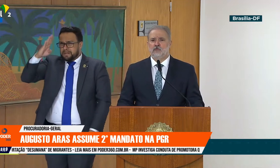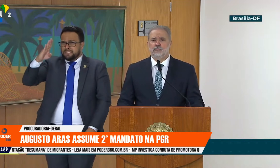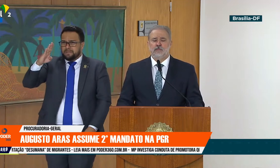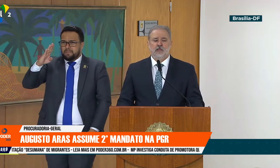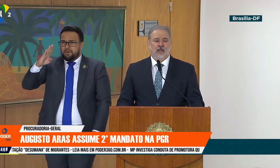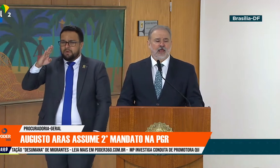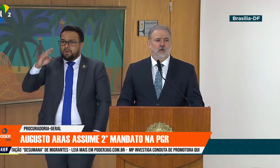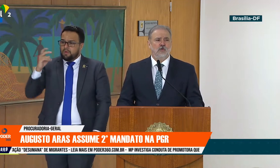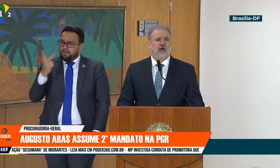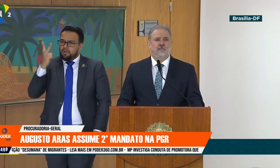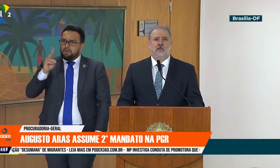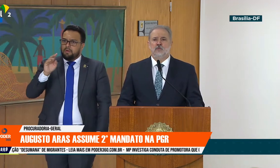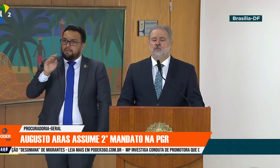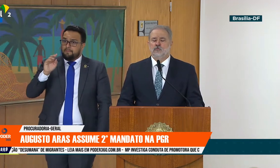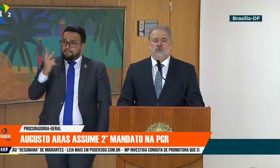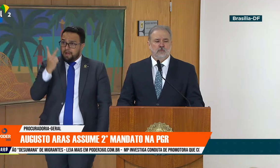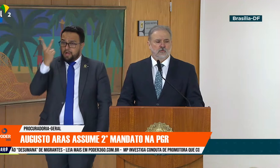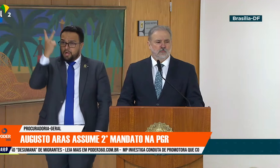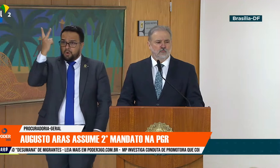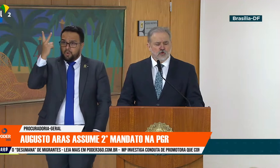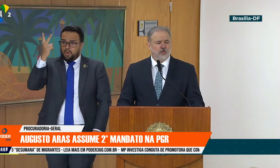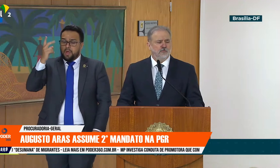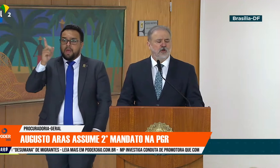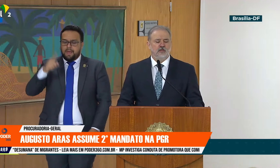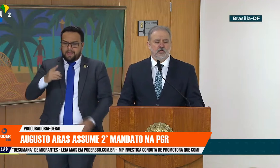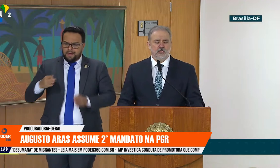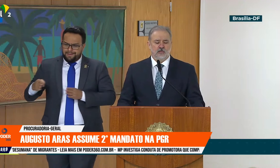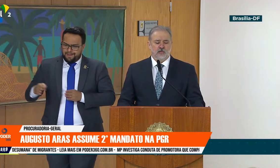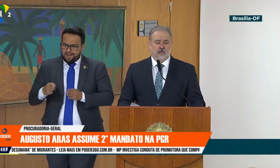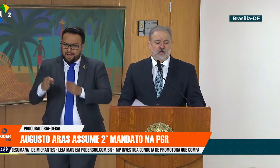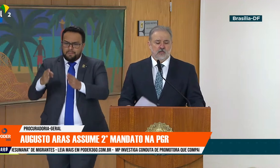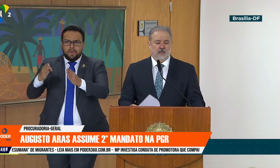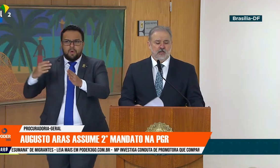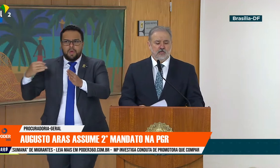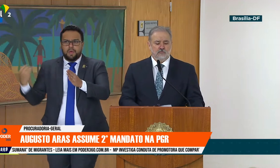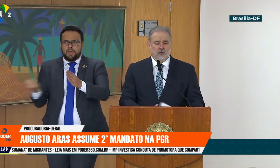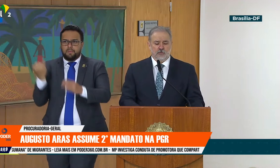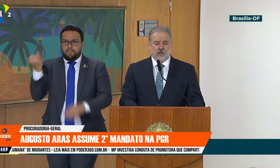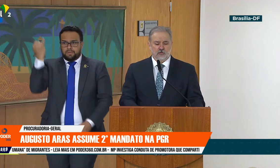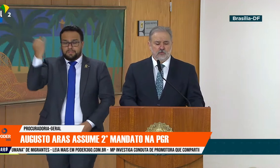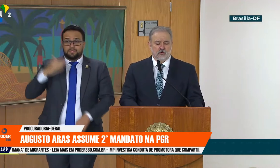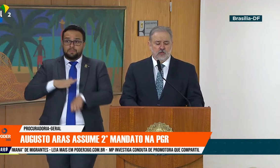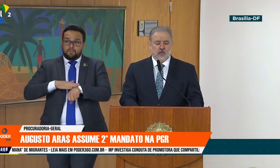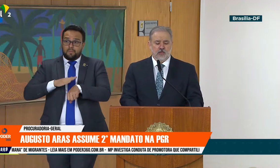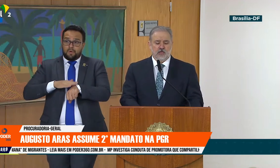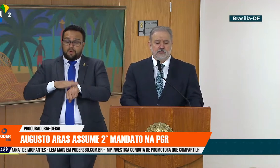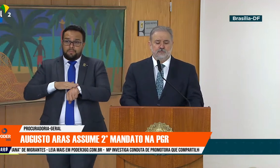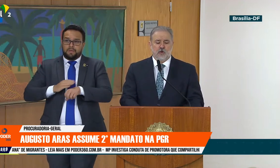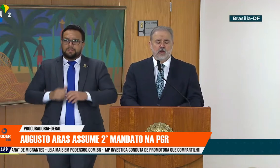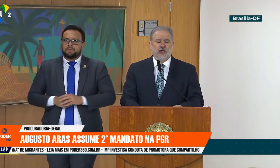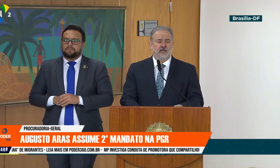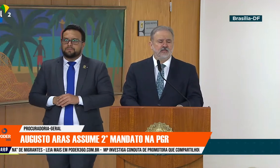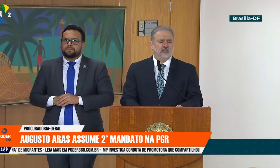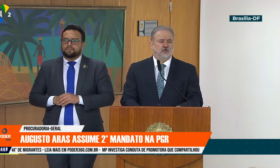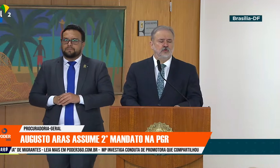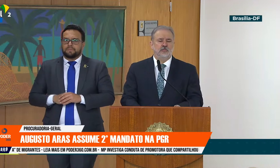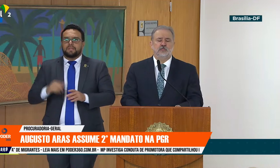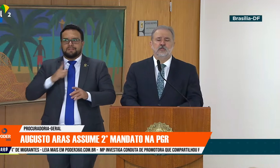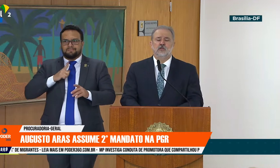está no meio, é um caminho muito importante neste momento em que as